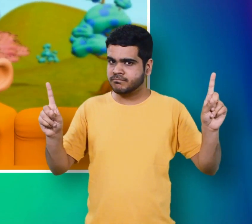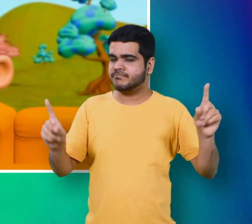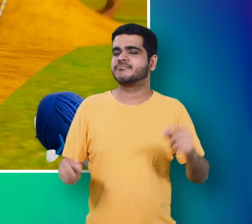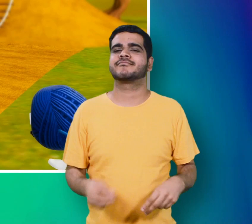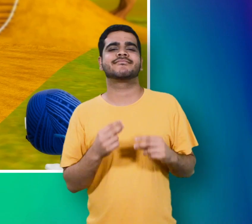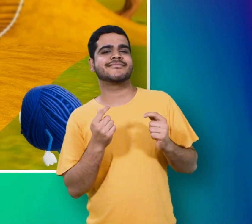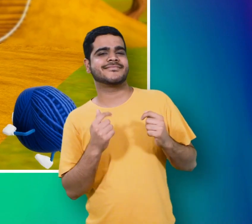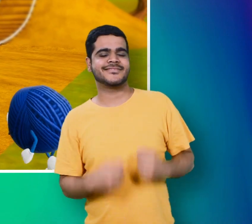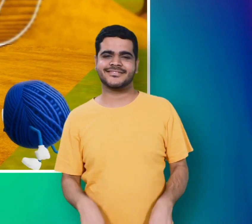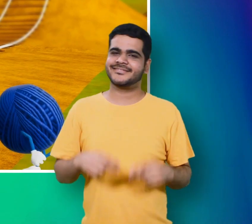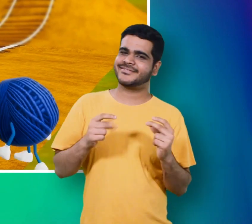जूट